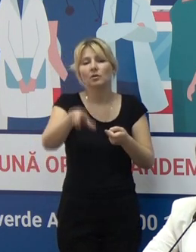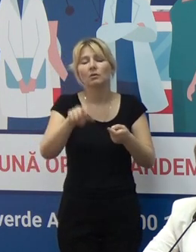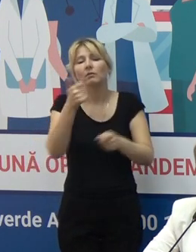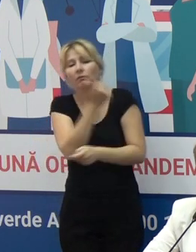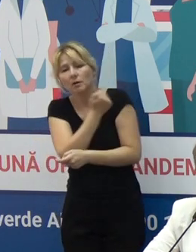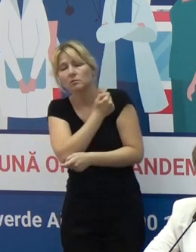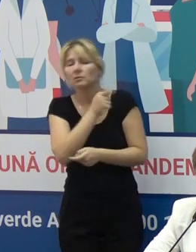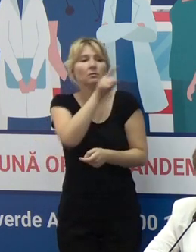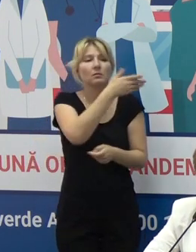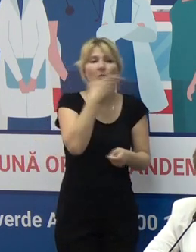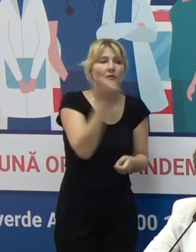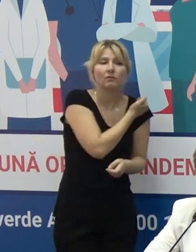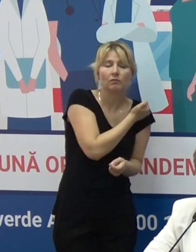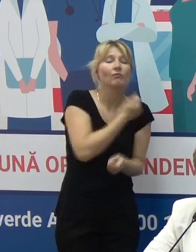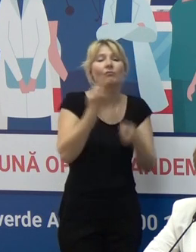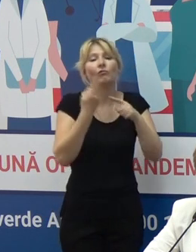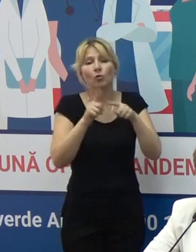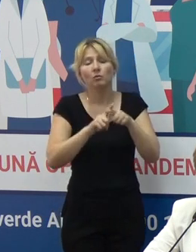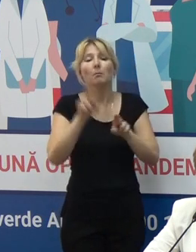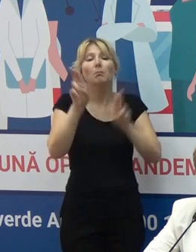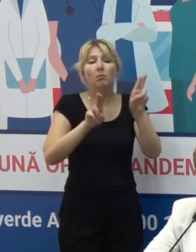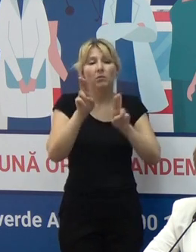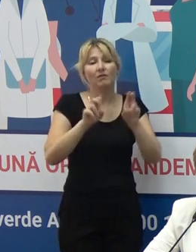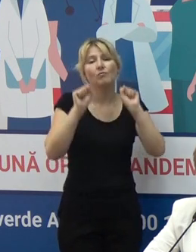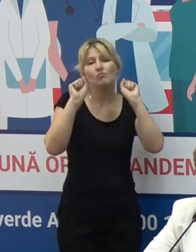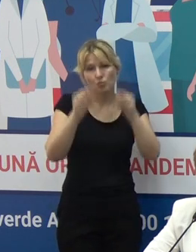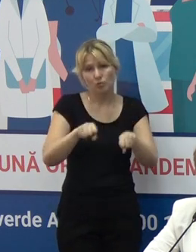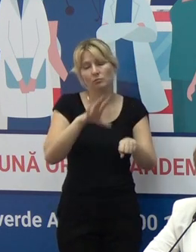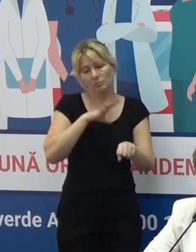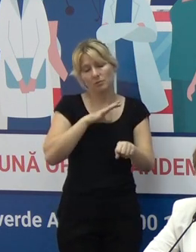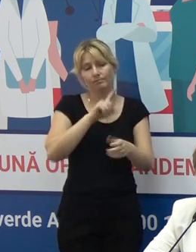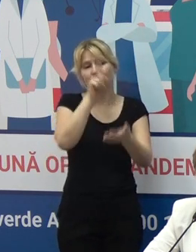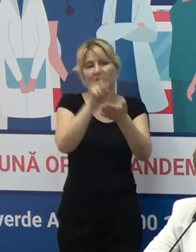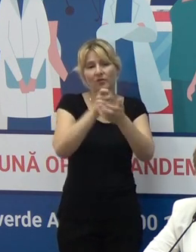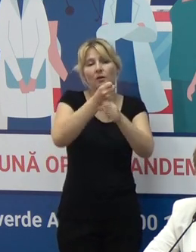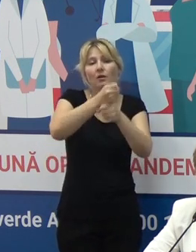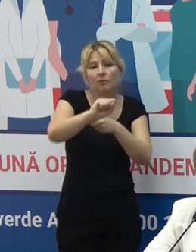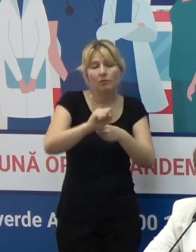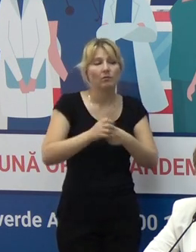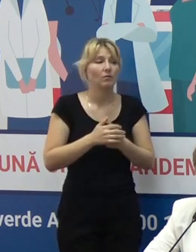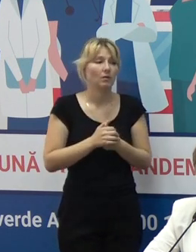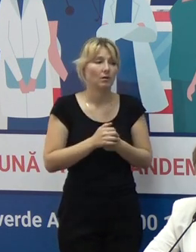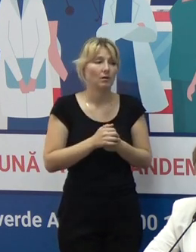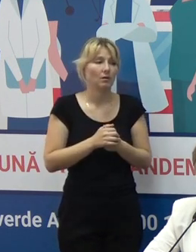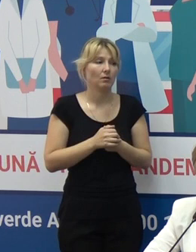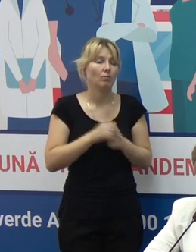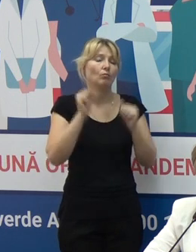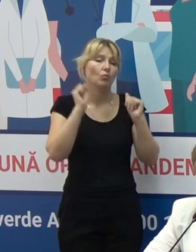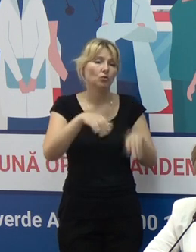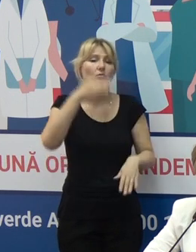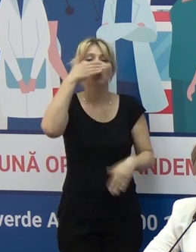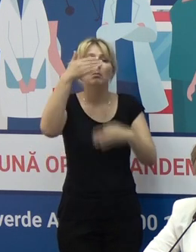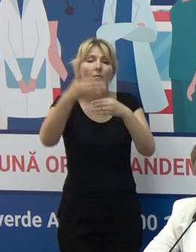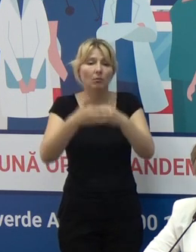este una din măsuri care poate fi aplicată și cazul în care ajungem în situația